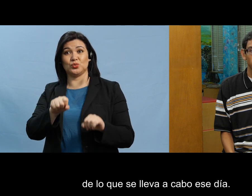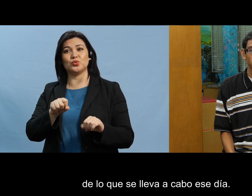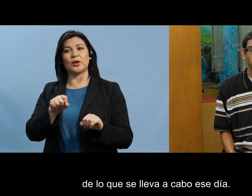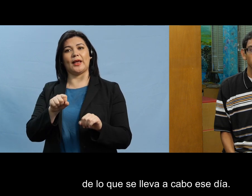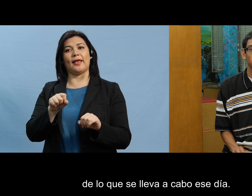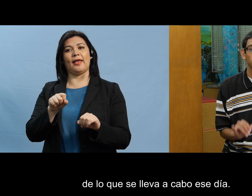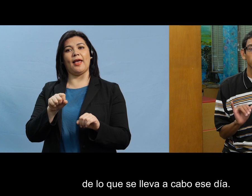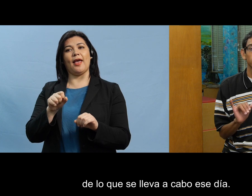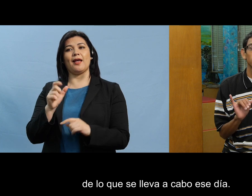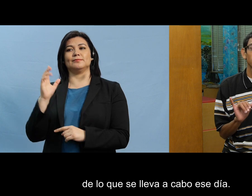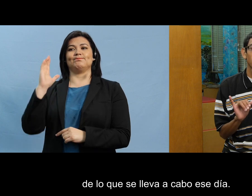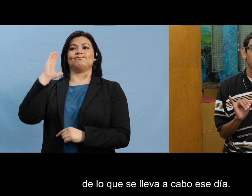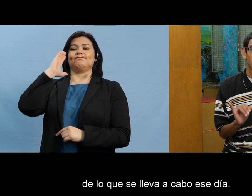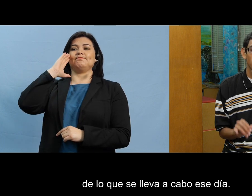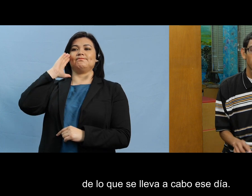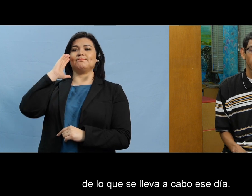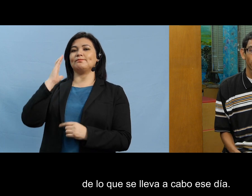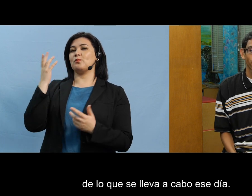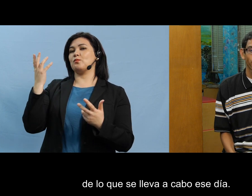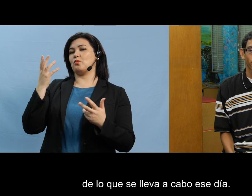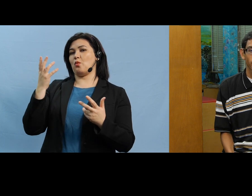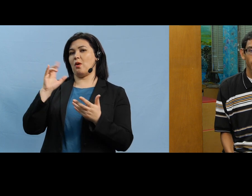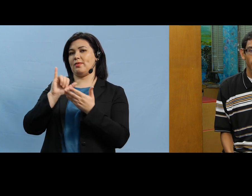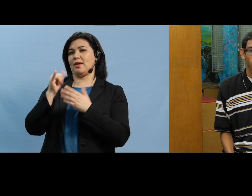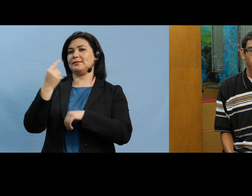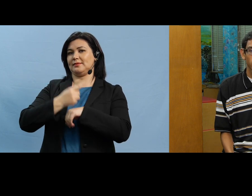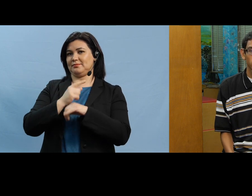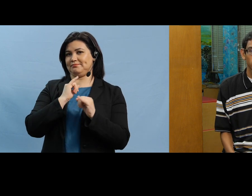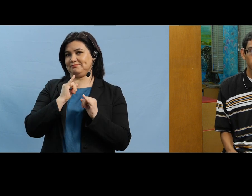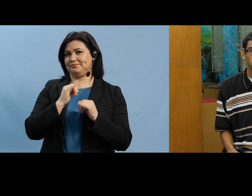idea de lo que se lleva a cabo ese día